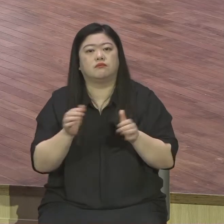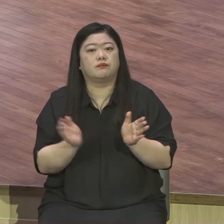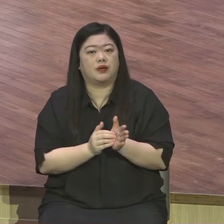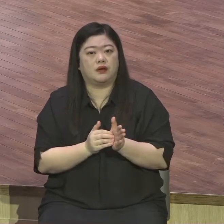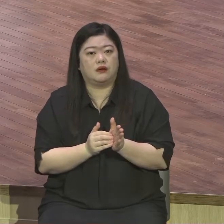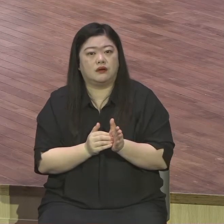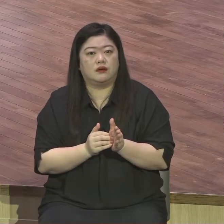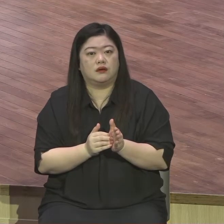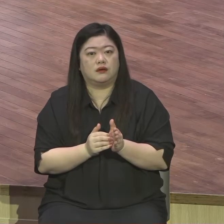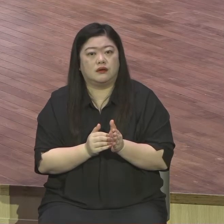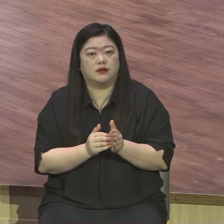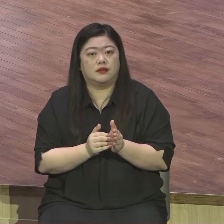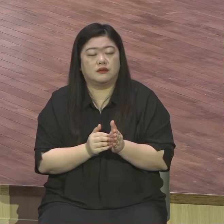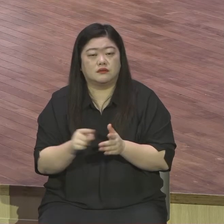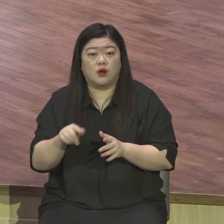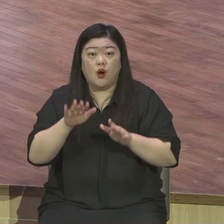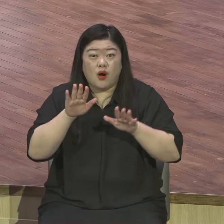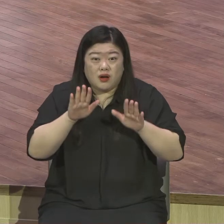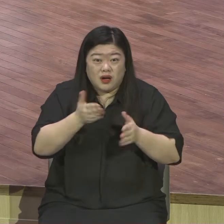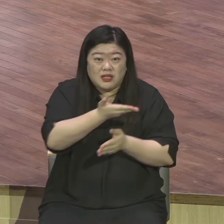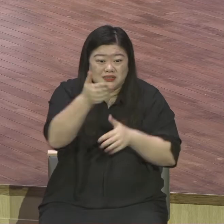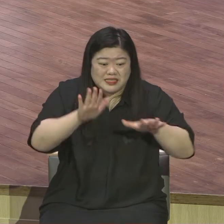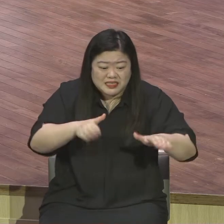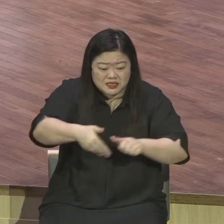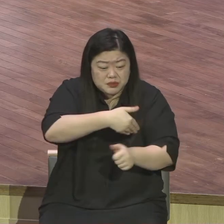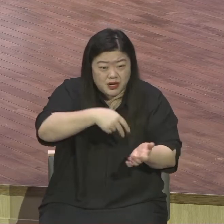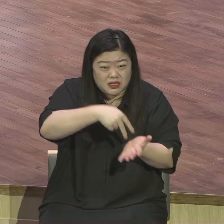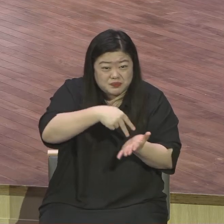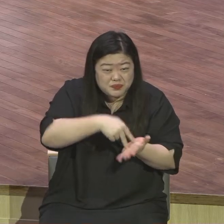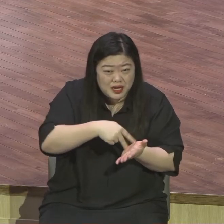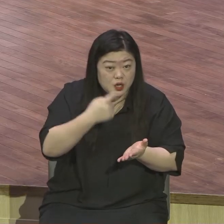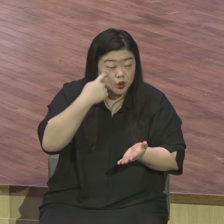장벽이 본문 내용이에요. 하나님의 말씀이라고.